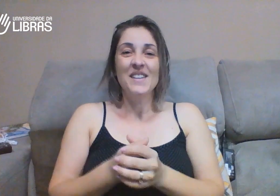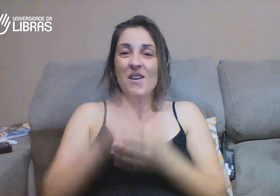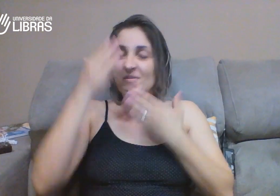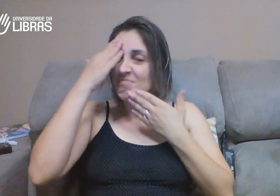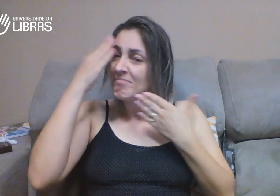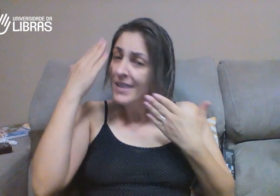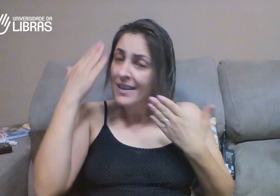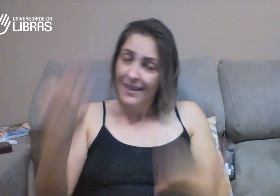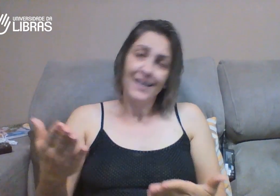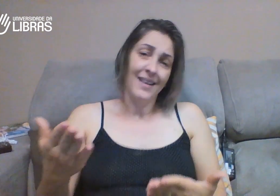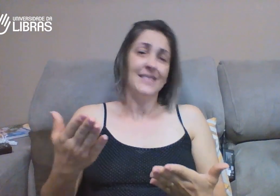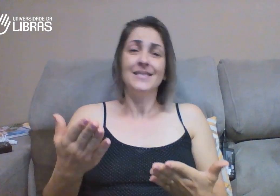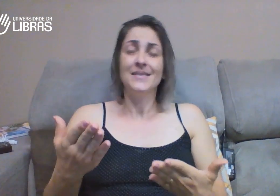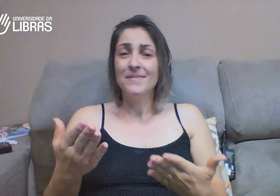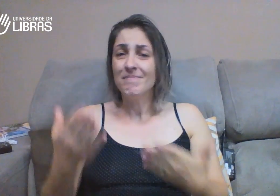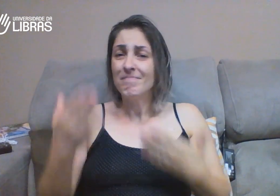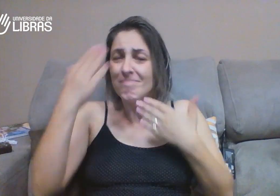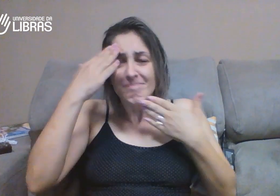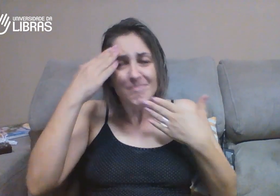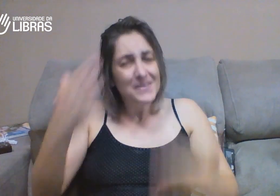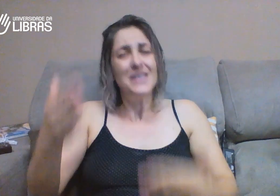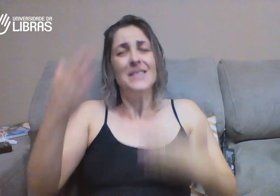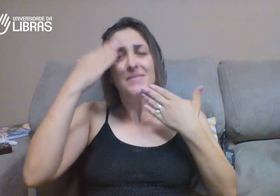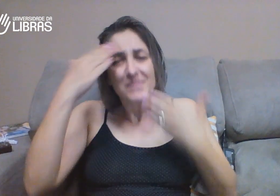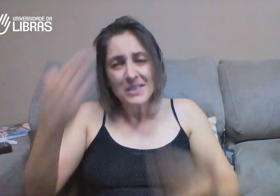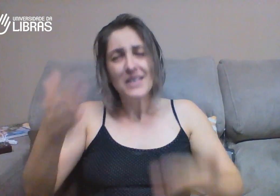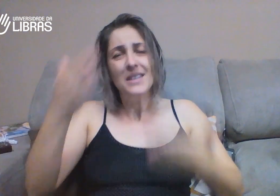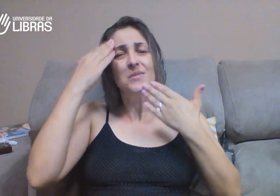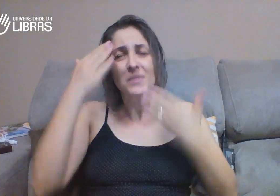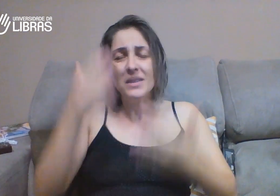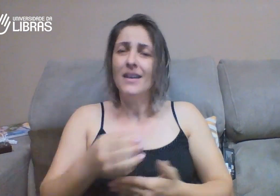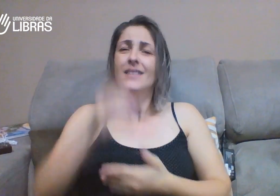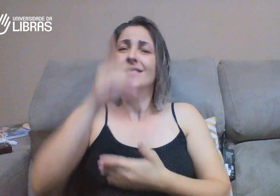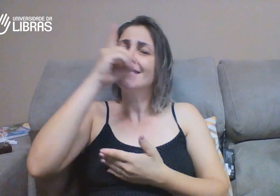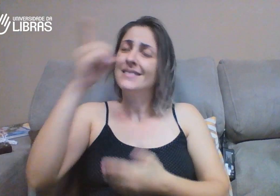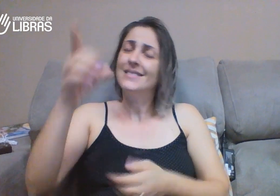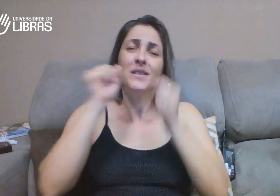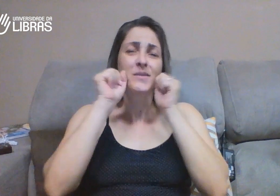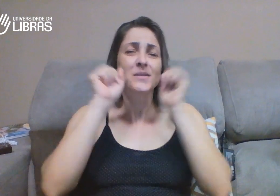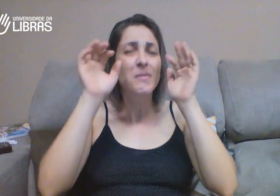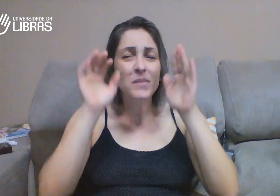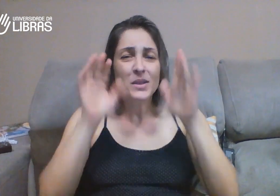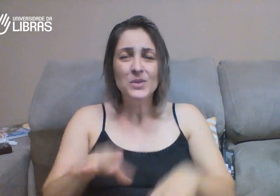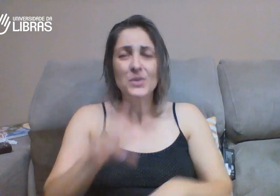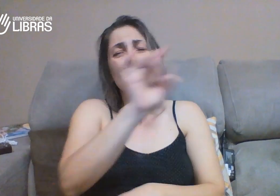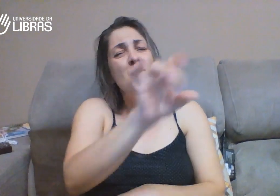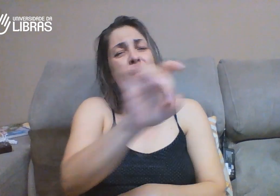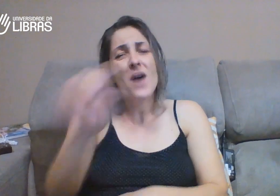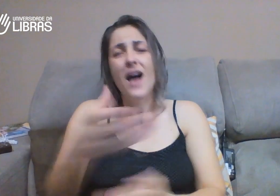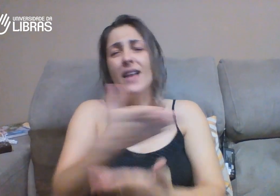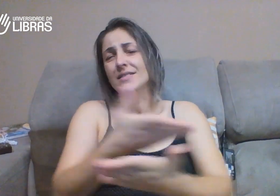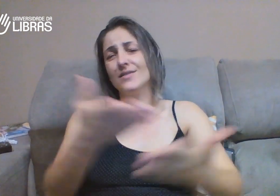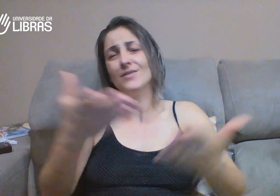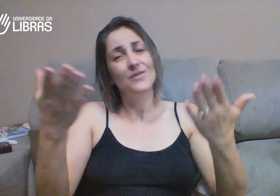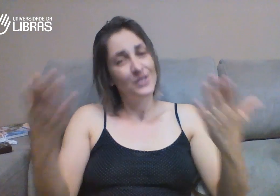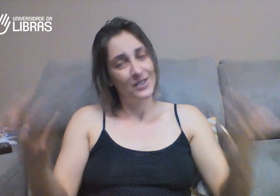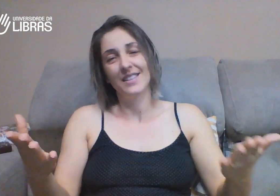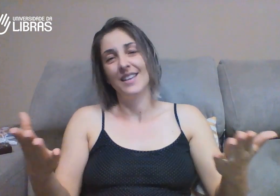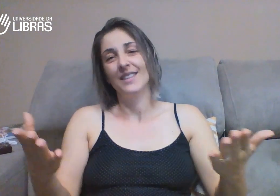Muito obrigada mesmo. E eu não me canso de agradecer. Obrigado, obrigado, obrigado. Deus abençoe a cada um de vocês.